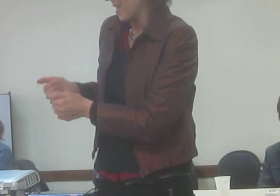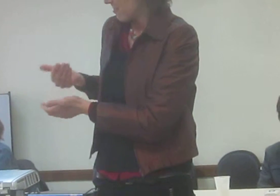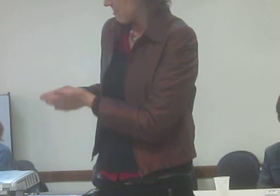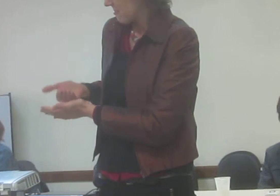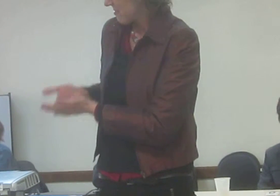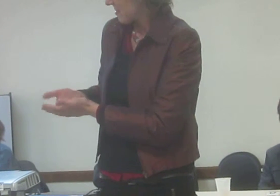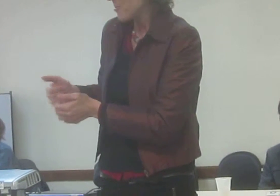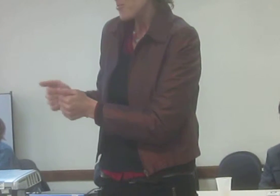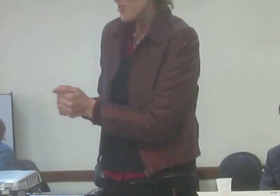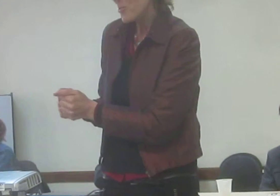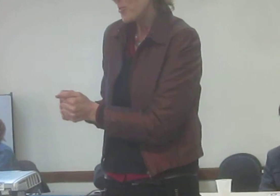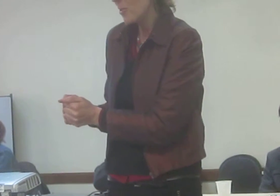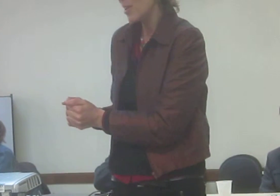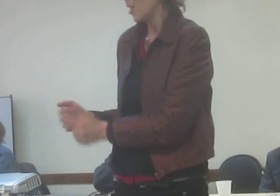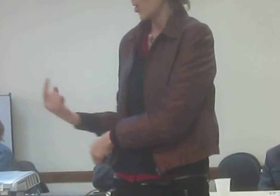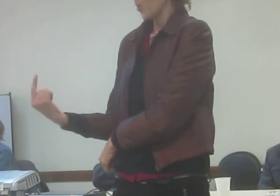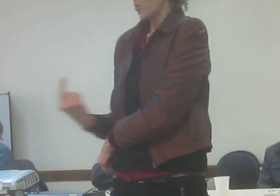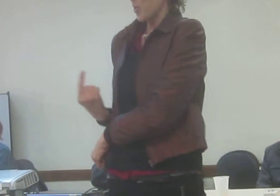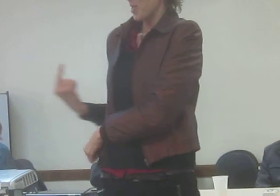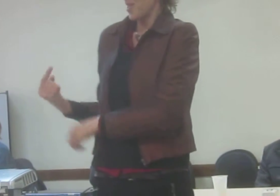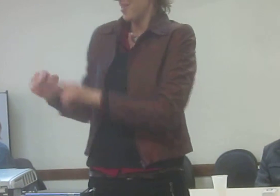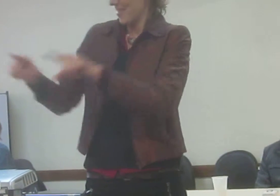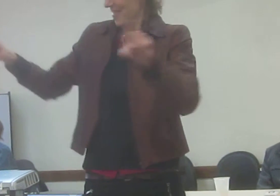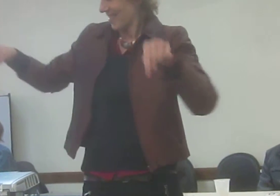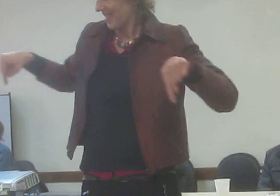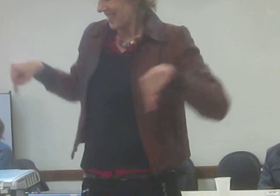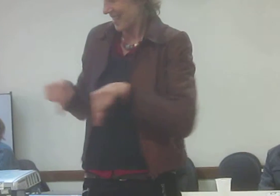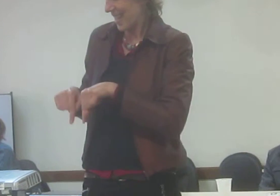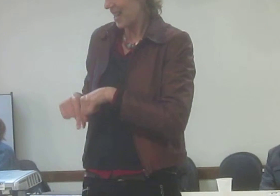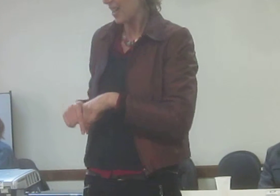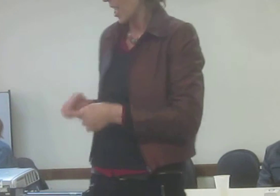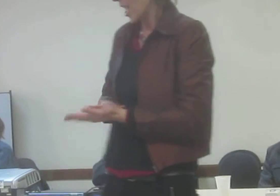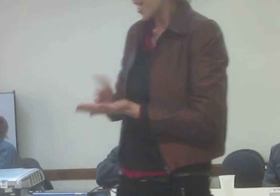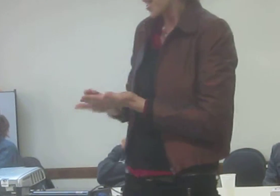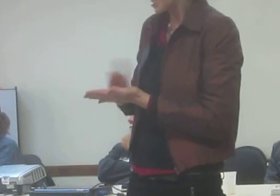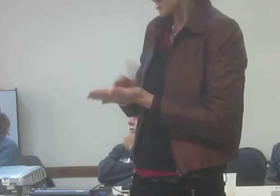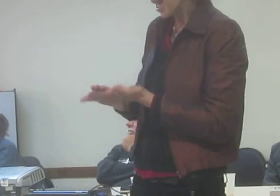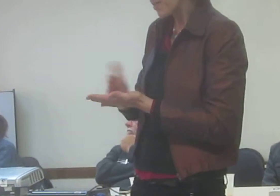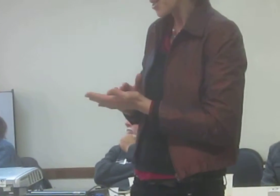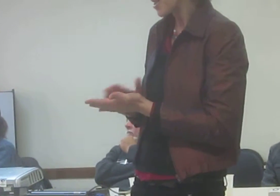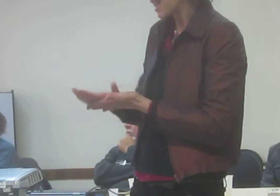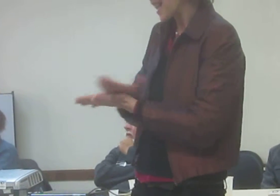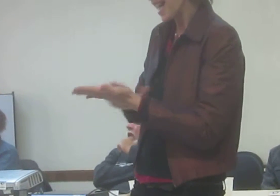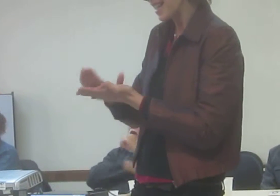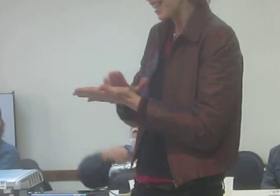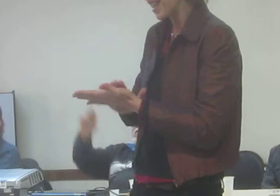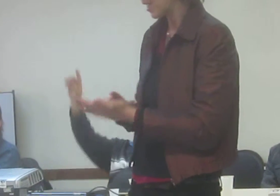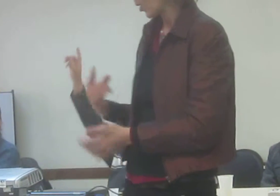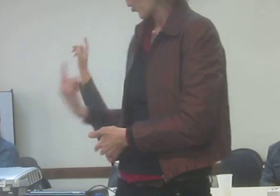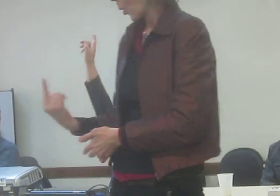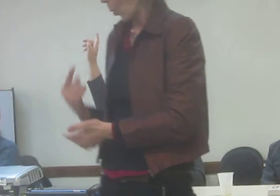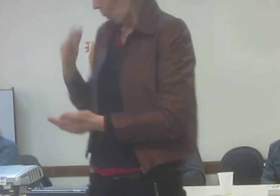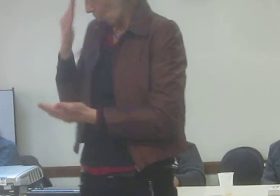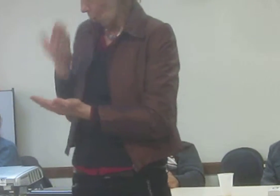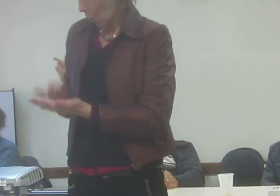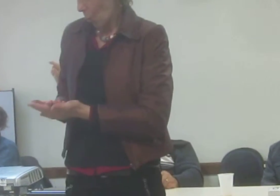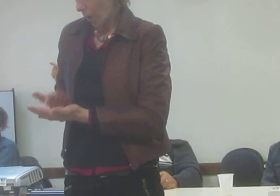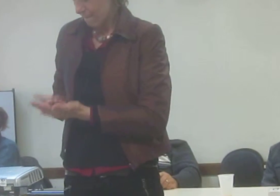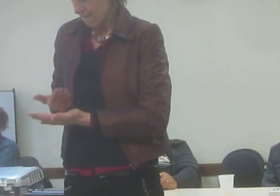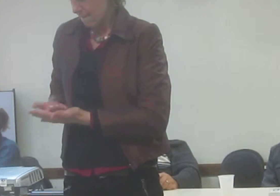existia intérprete. Já faz dez anos atrás. E hoje, faz dez anos depois, ele não tem intérprete. É um absurdo isso. Só uma coisa. Também agora